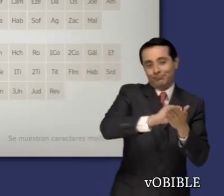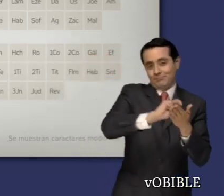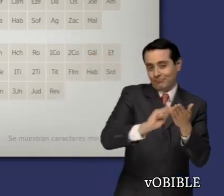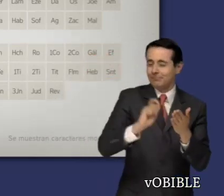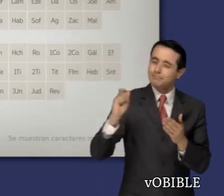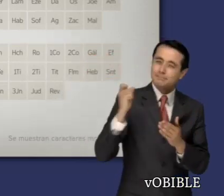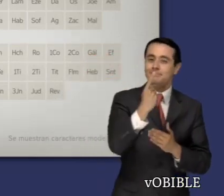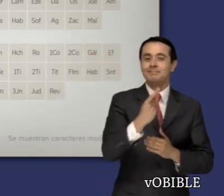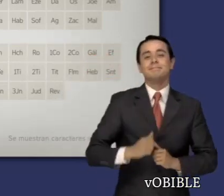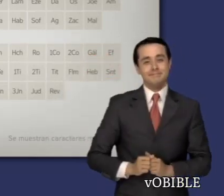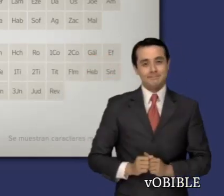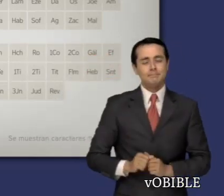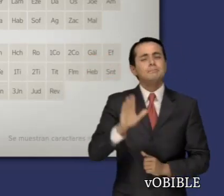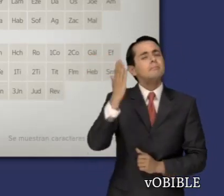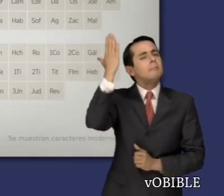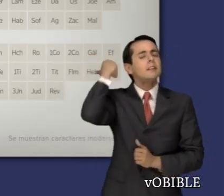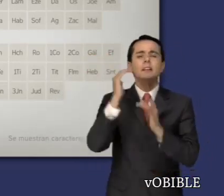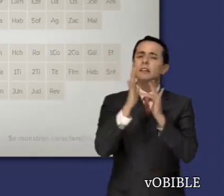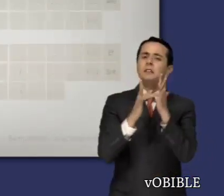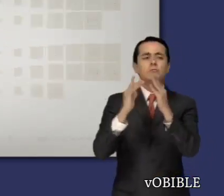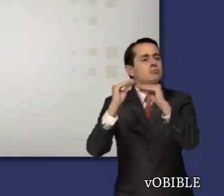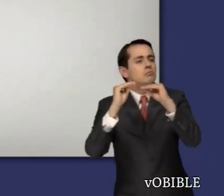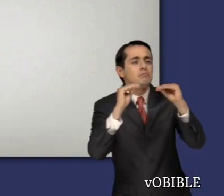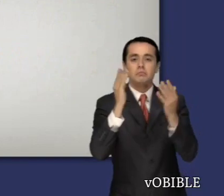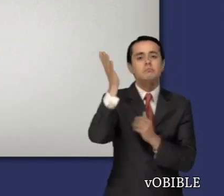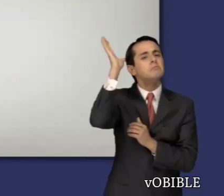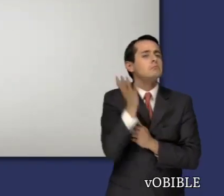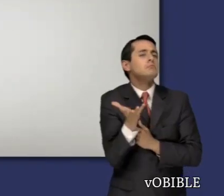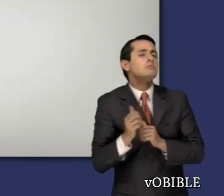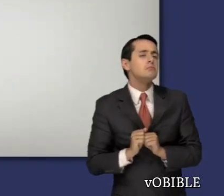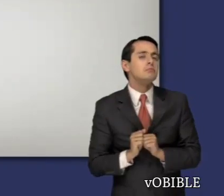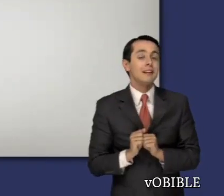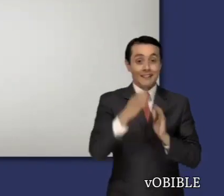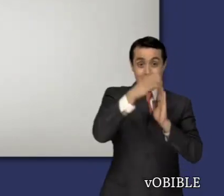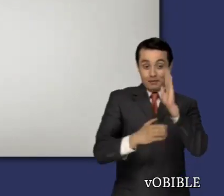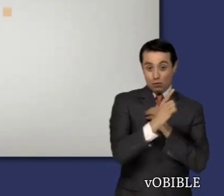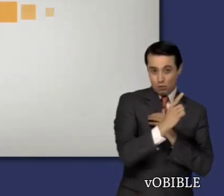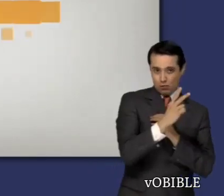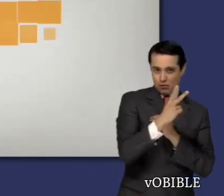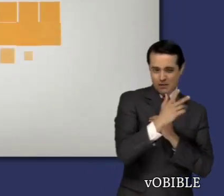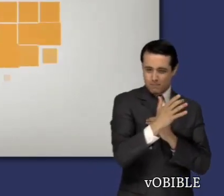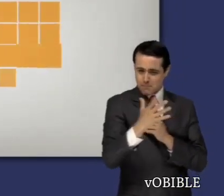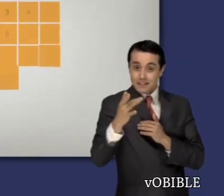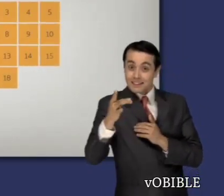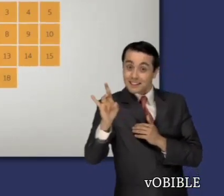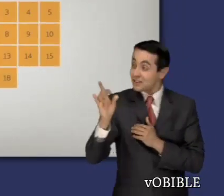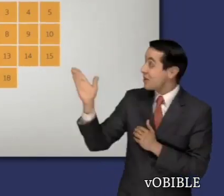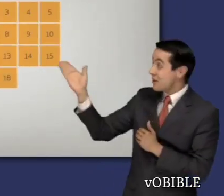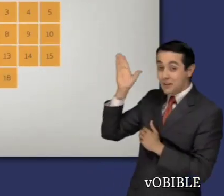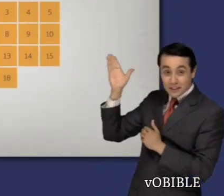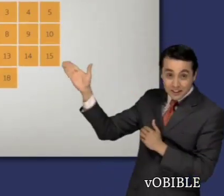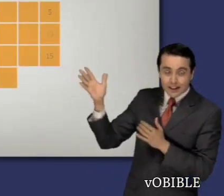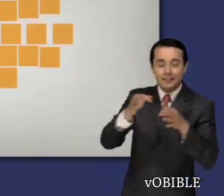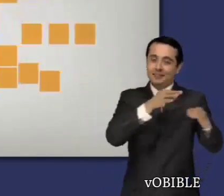evangelio al griego. El libro se compone de 28 capítulos. Los primeros 18 presentan la